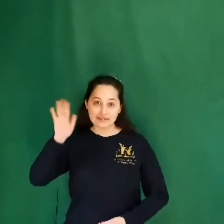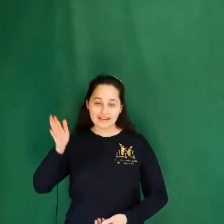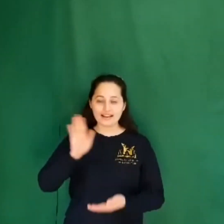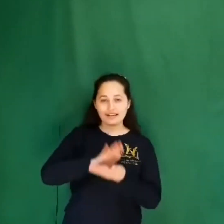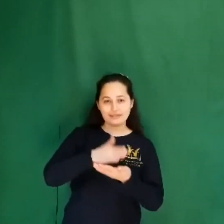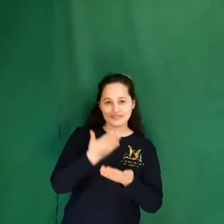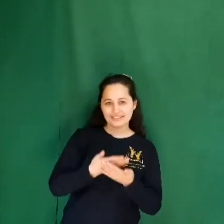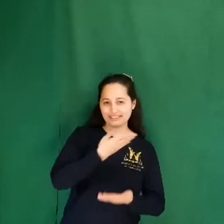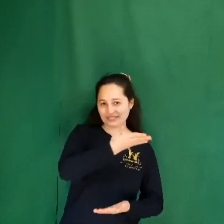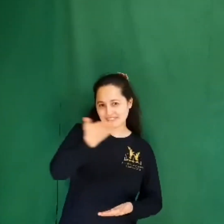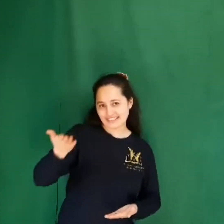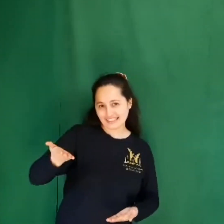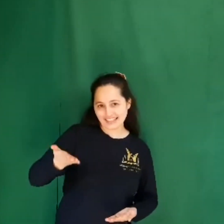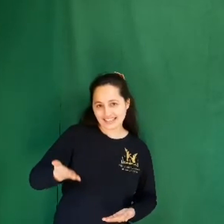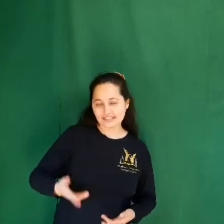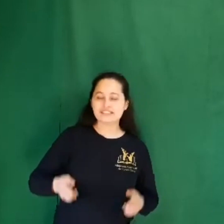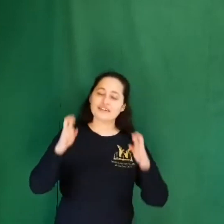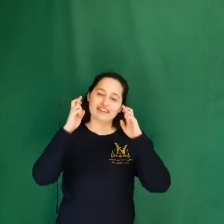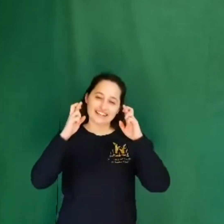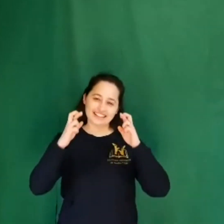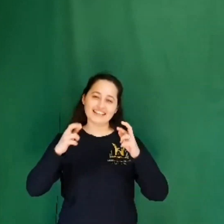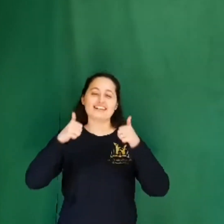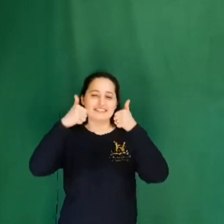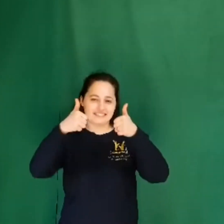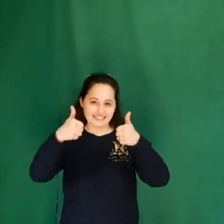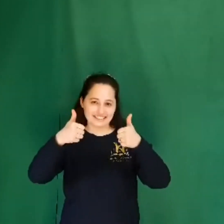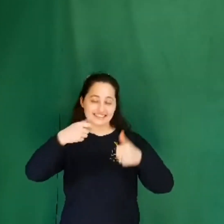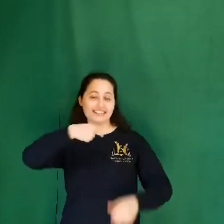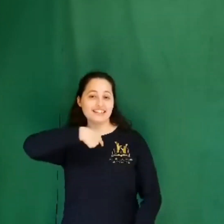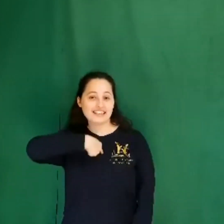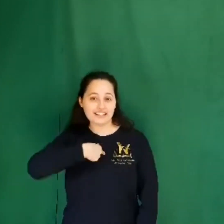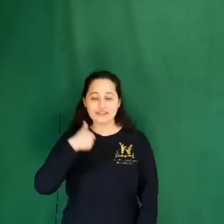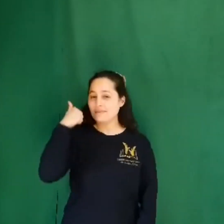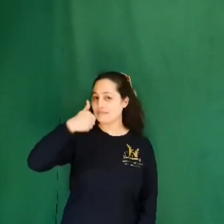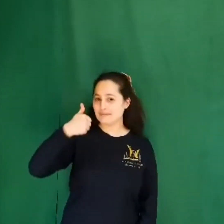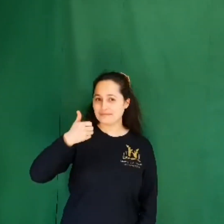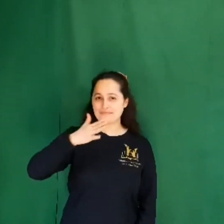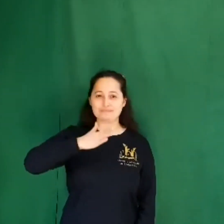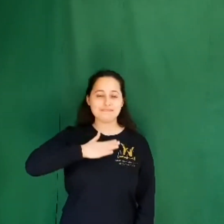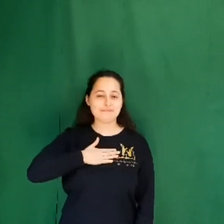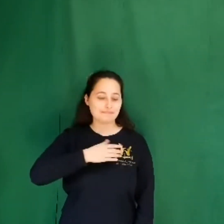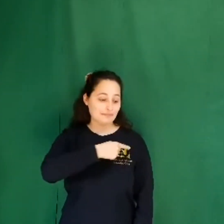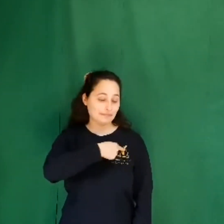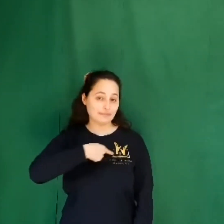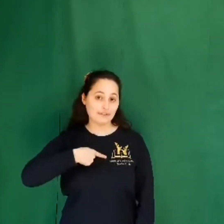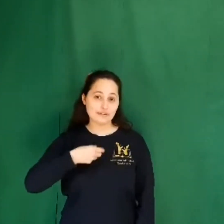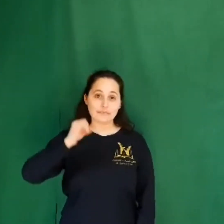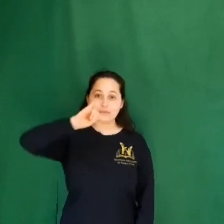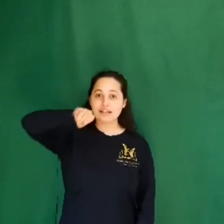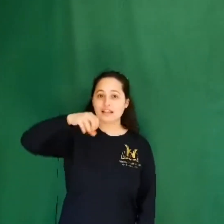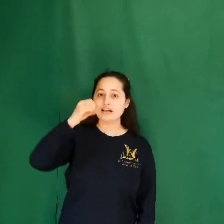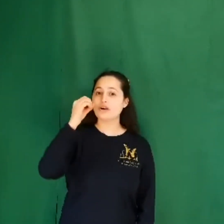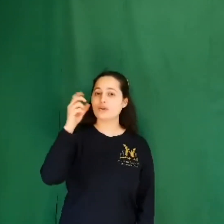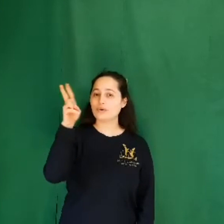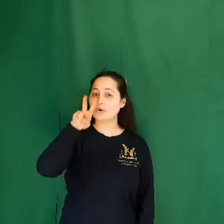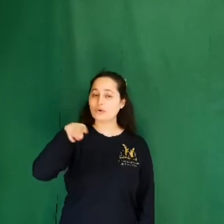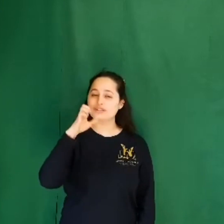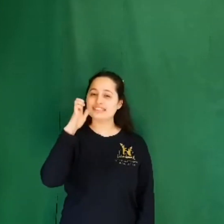Tu obra en mí no has terminado Aún quedan mil